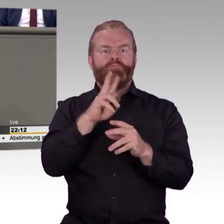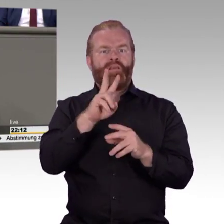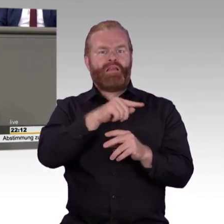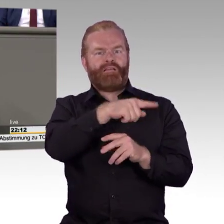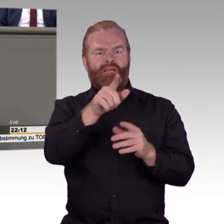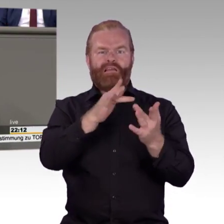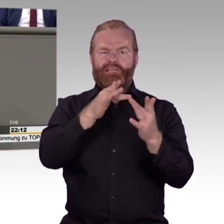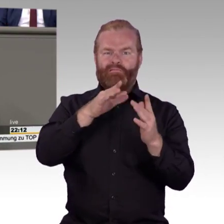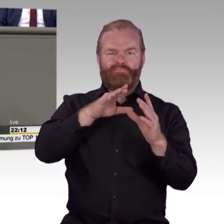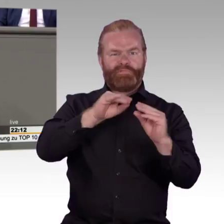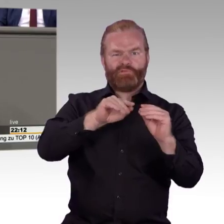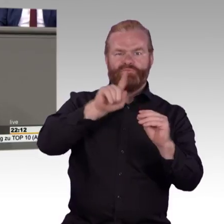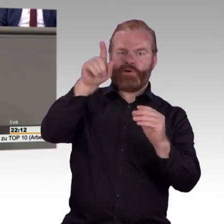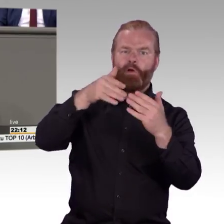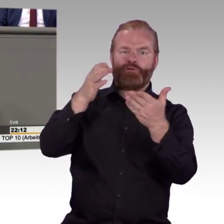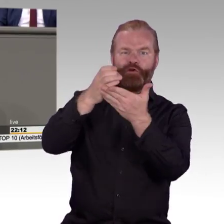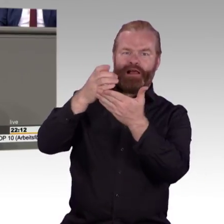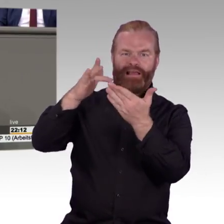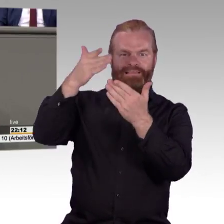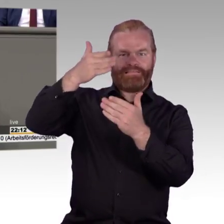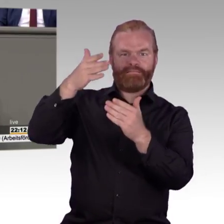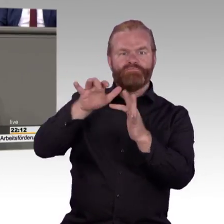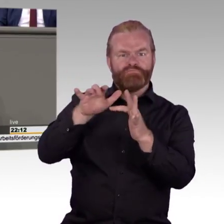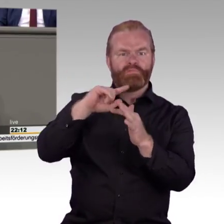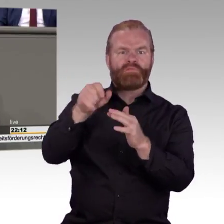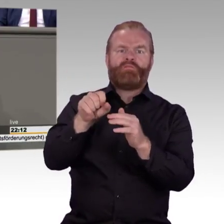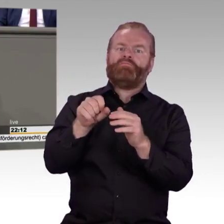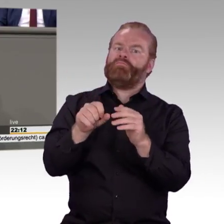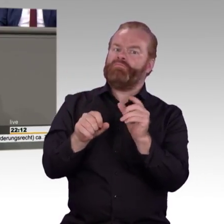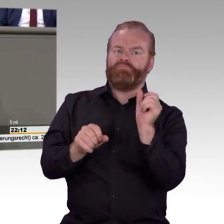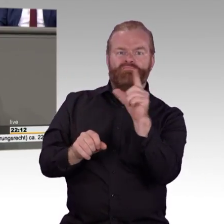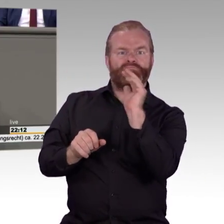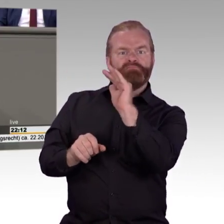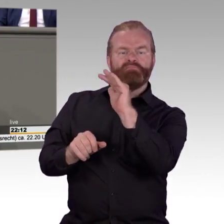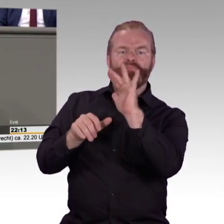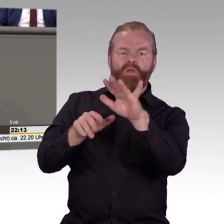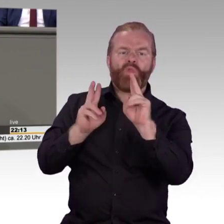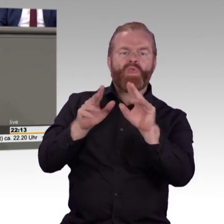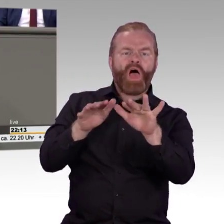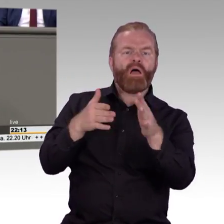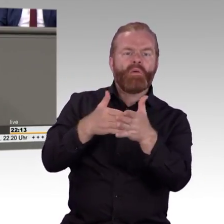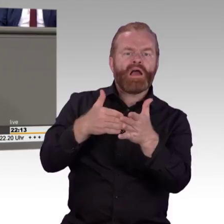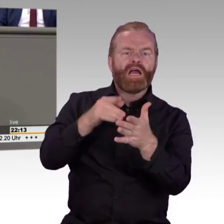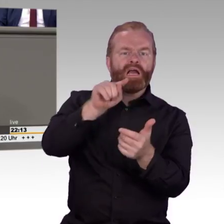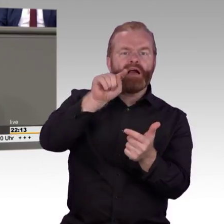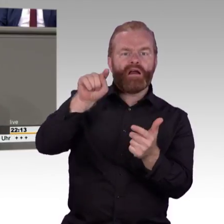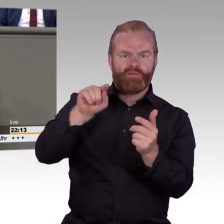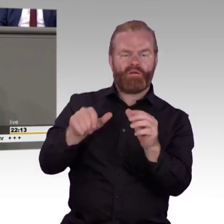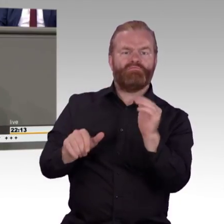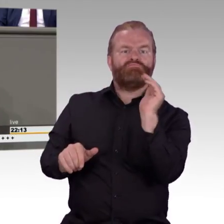Beratungsstelle der Fachstelle für Barrierefreiheit hat schließlich gezeigt, dass in den seltensten Fällen am Unwillen liegt, dass Webseiten nicht